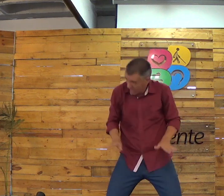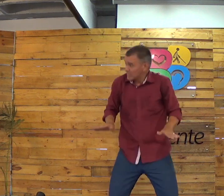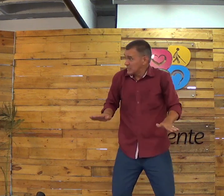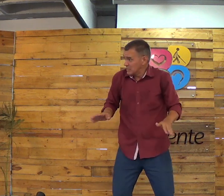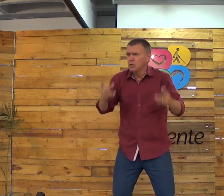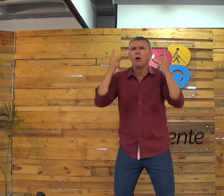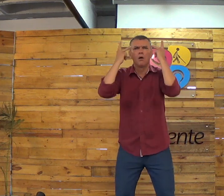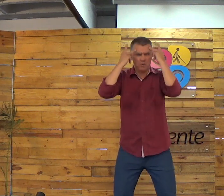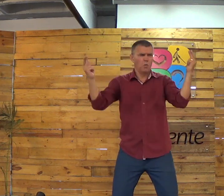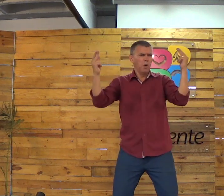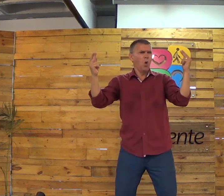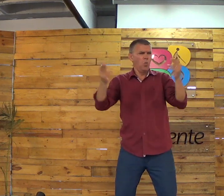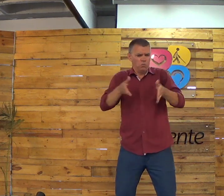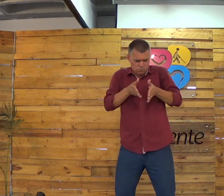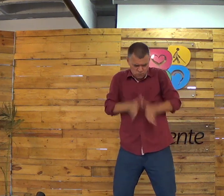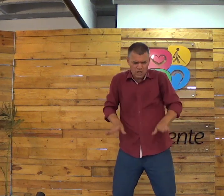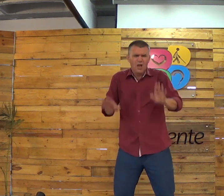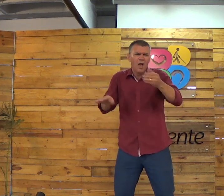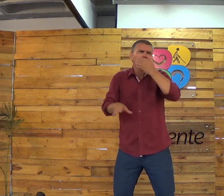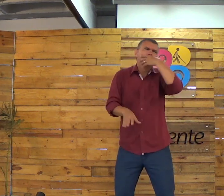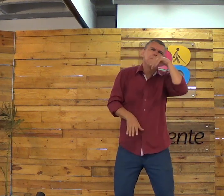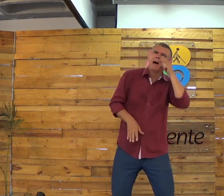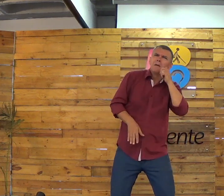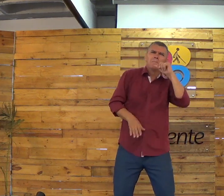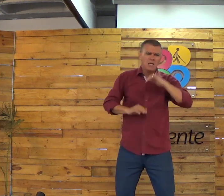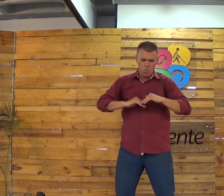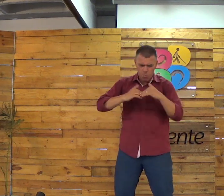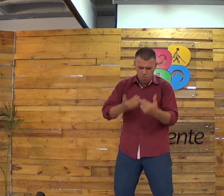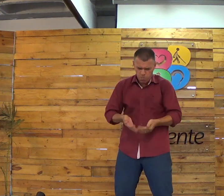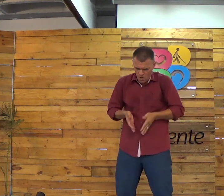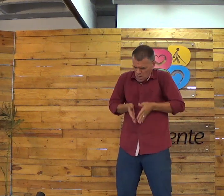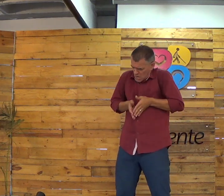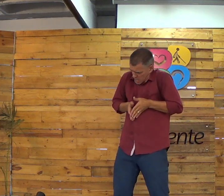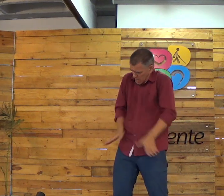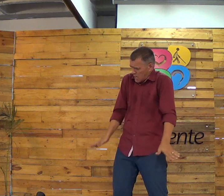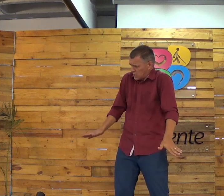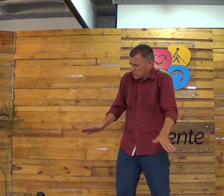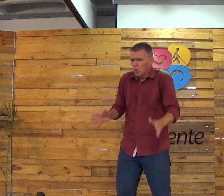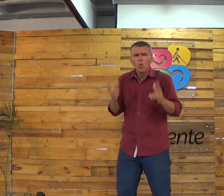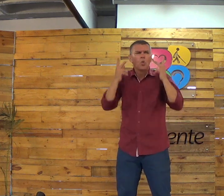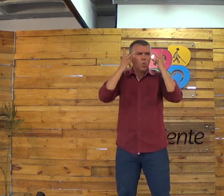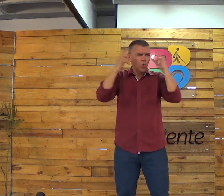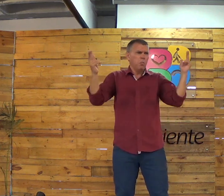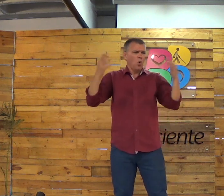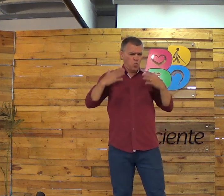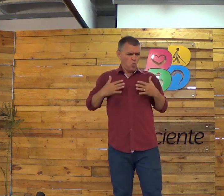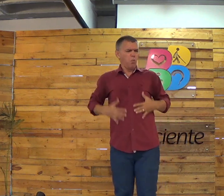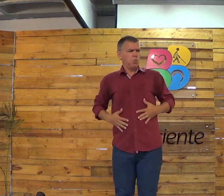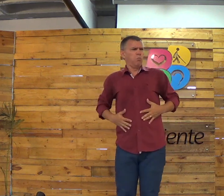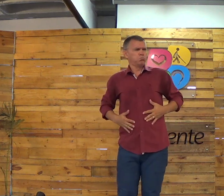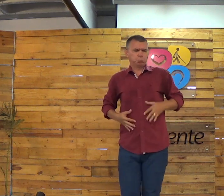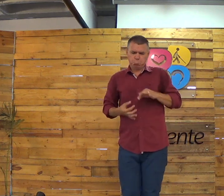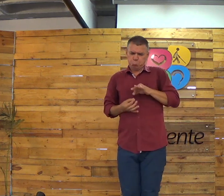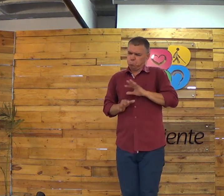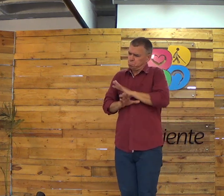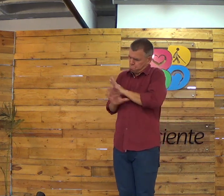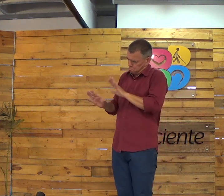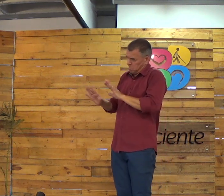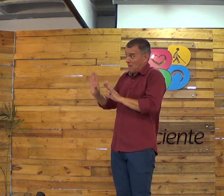Você nasceu a primeira vez, né? Quando você veio ao mundo, você nasceu. Nasceu da sua mãe. Natural, físico.